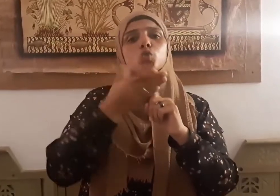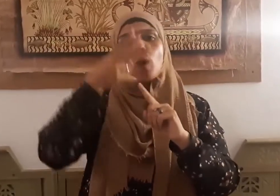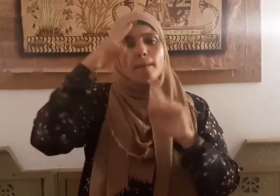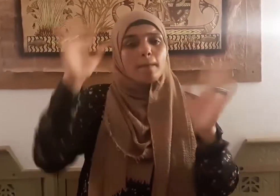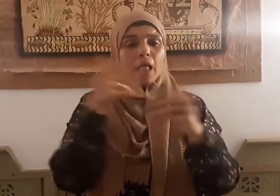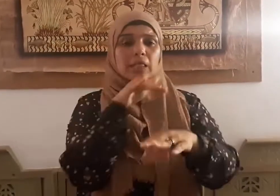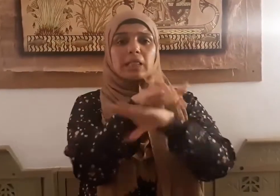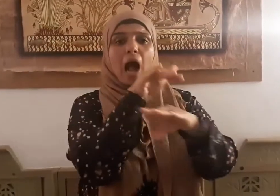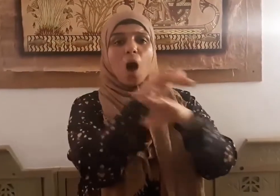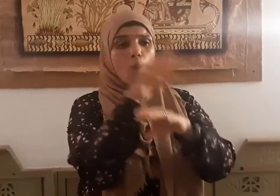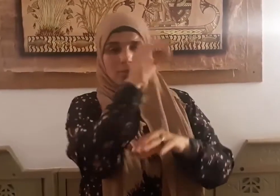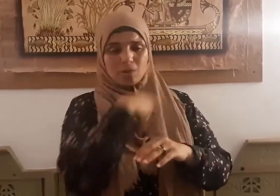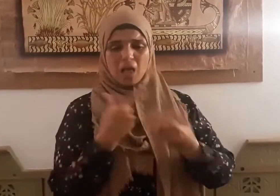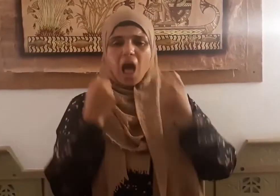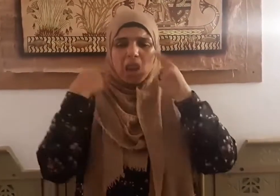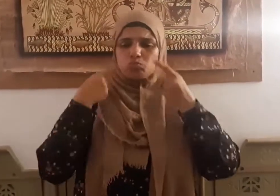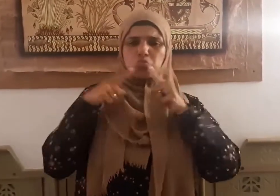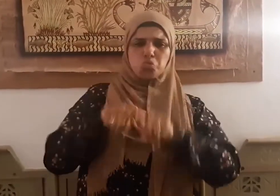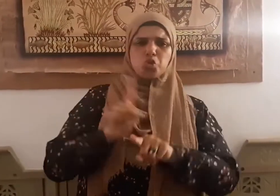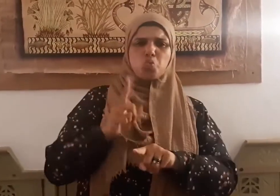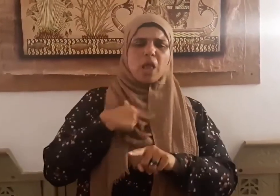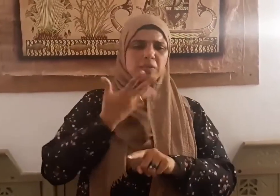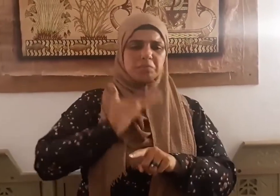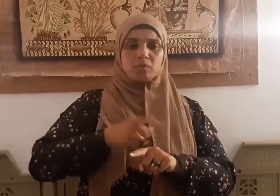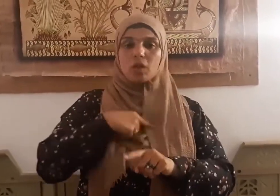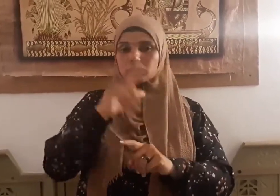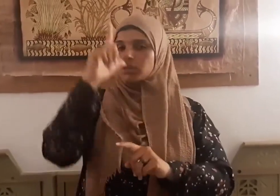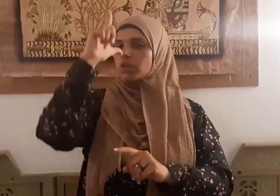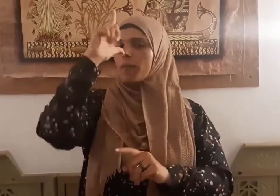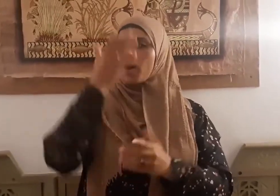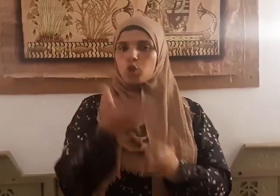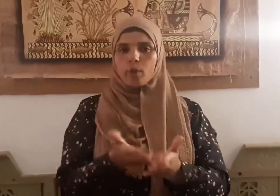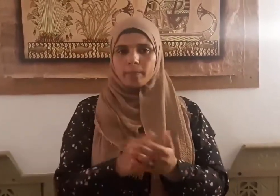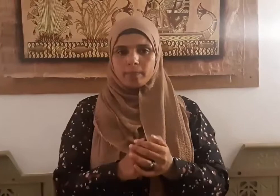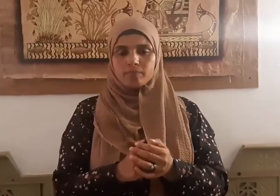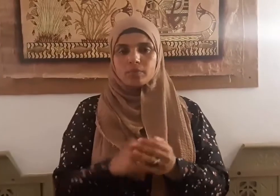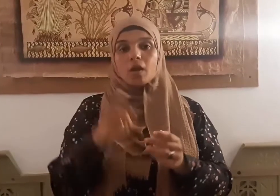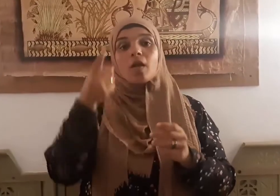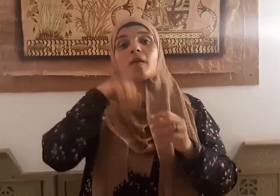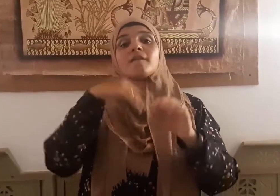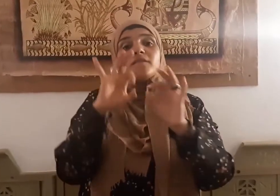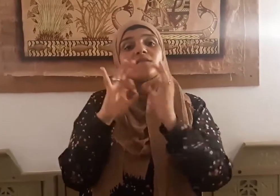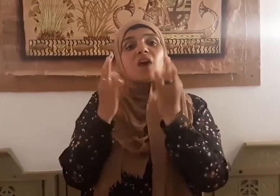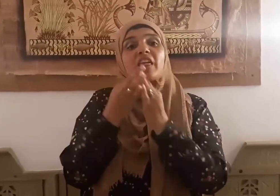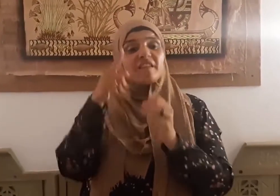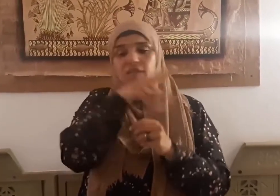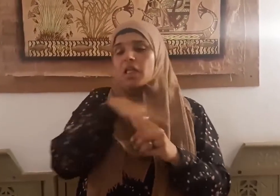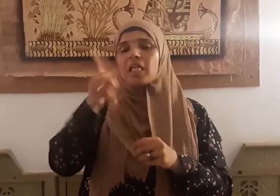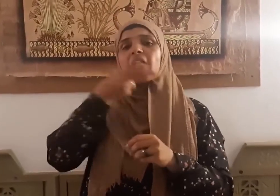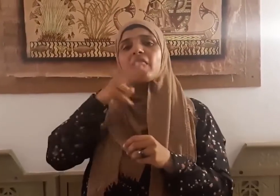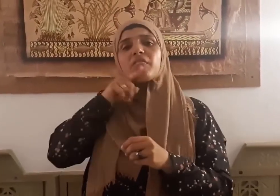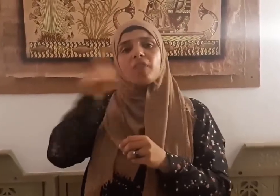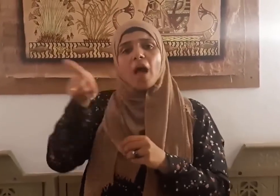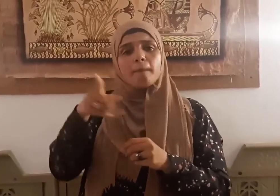تهوى أنفسكم استكبرتم ففريقا كذبتم وفريقا تقتلون